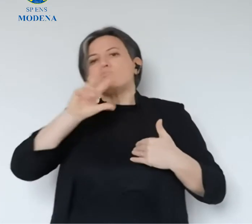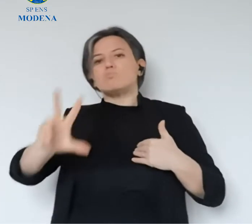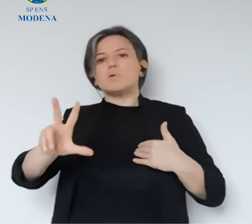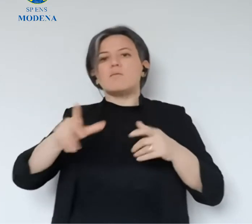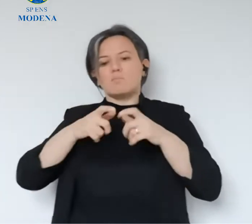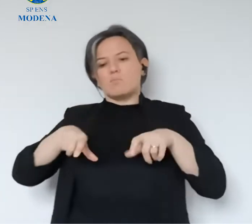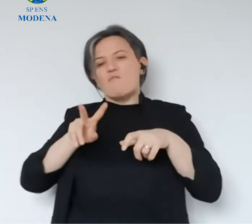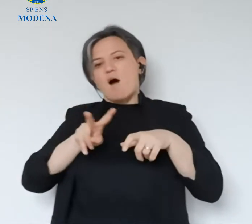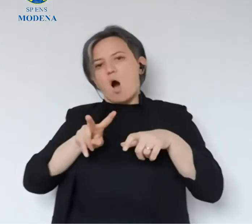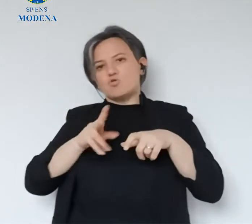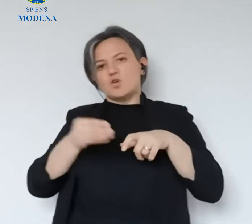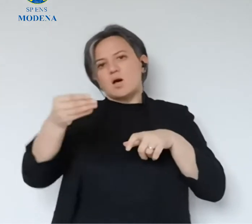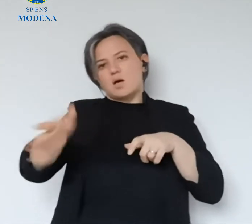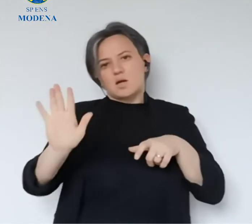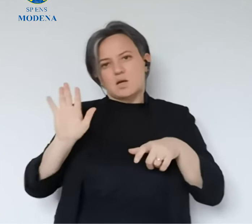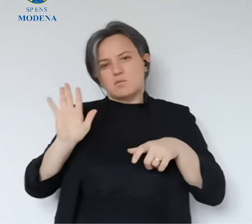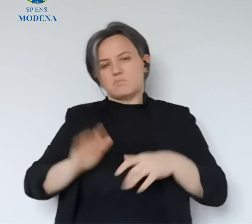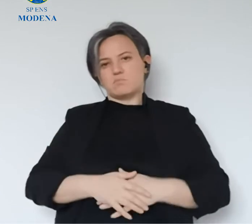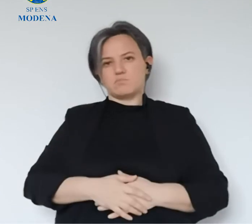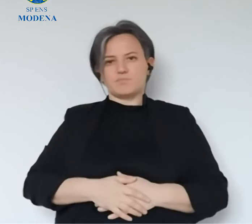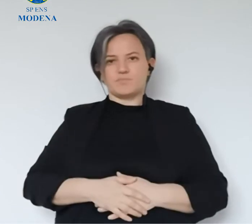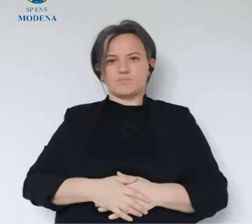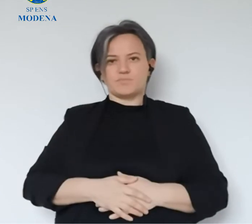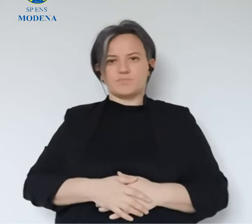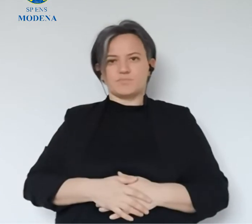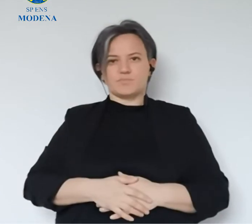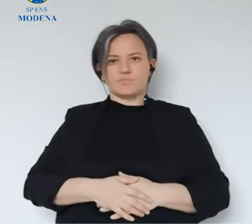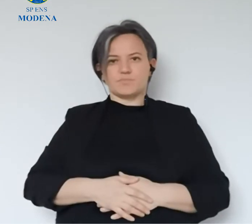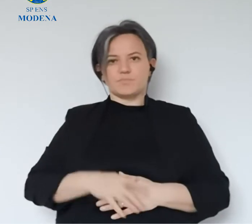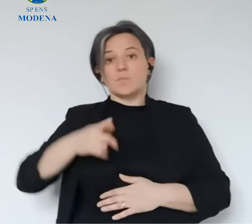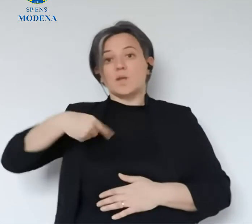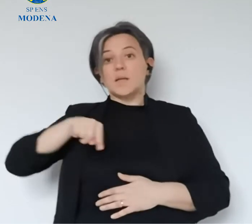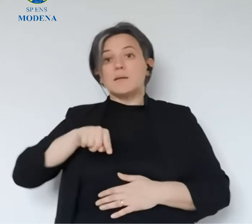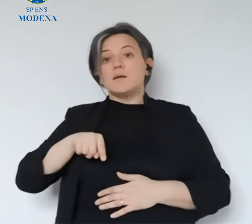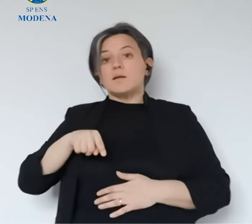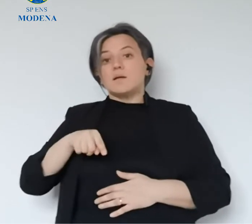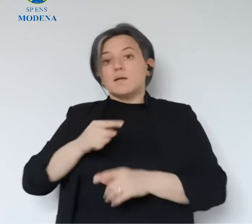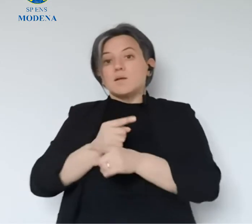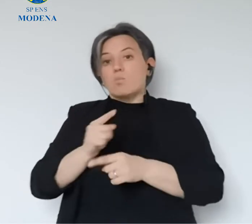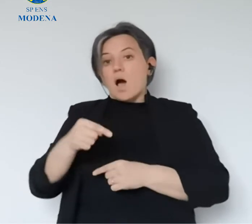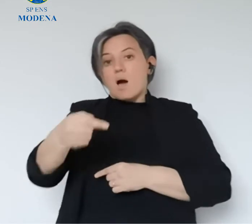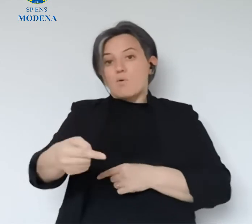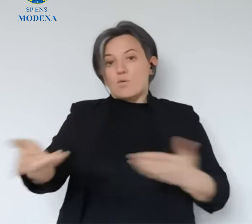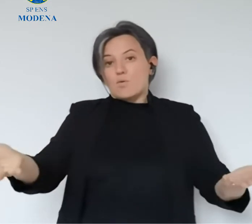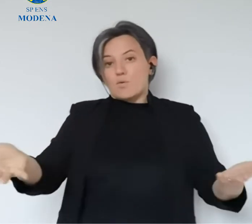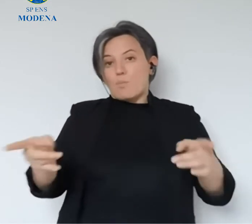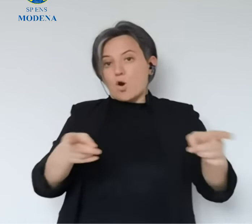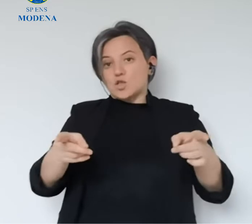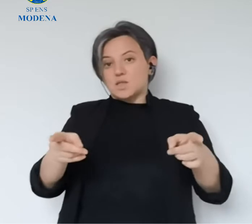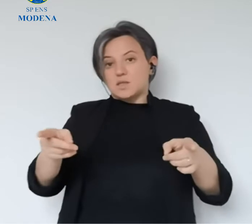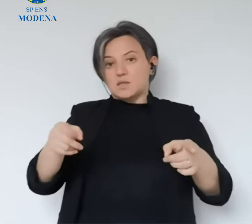poter mettere un voucher che vi permetta di partecipare alla nostra stagione teatrale che appena sarà possibile rimetteremo in campo perché